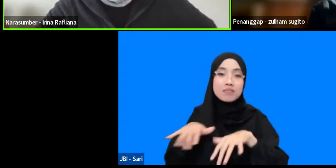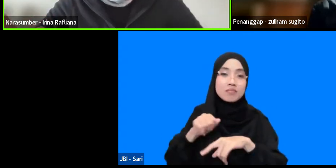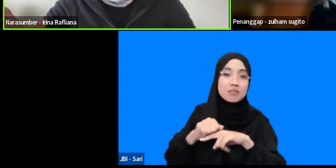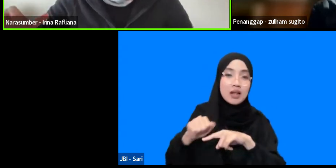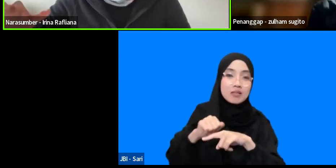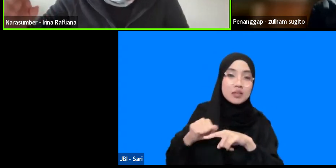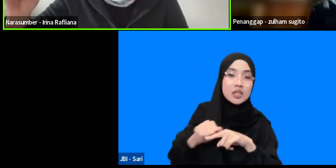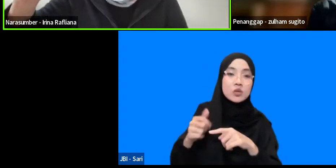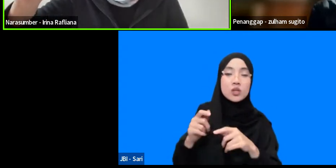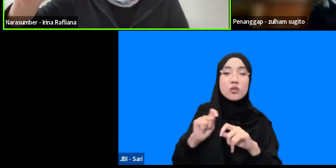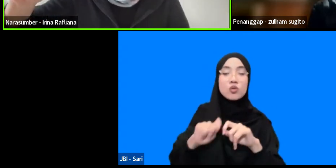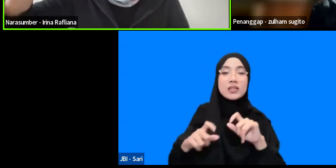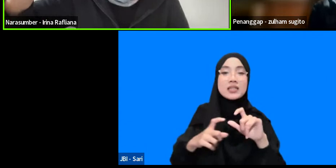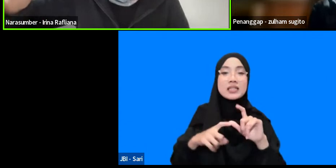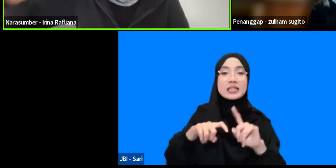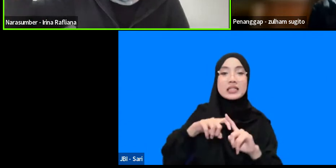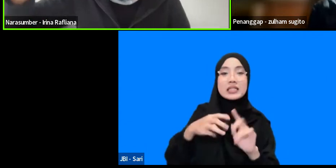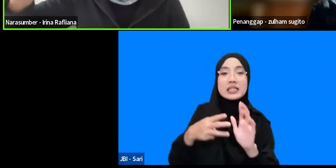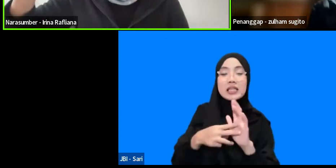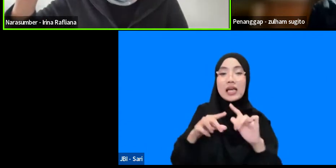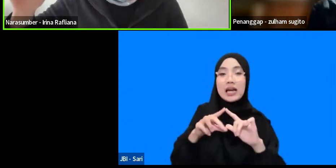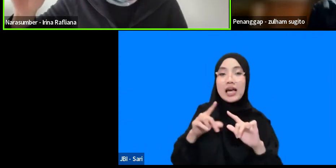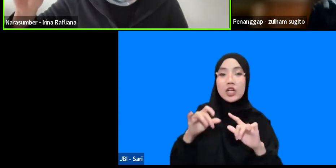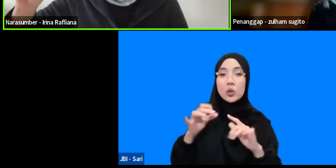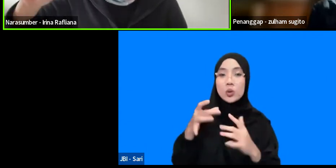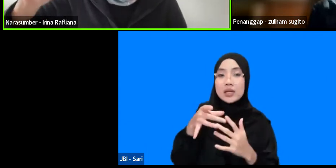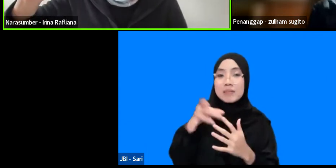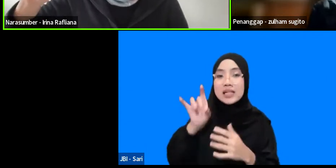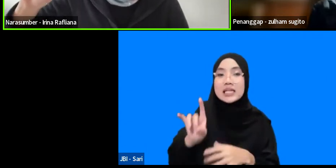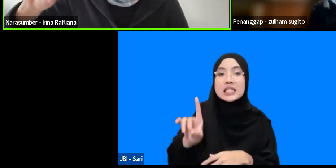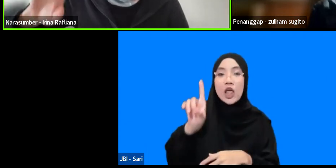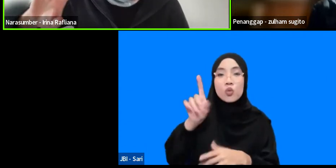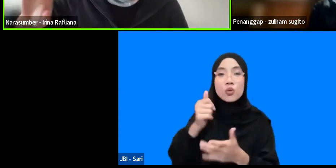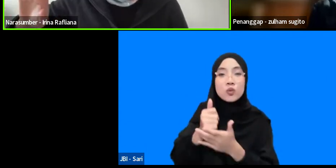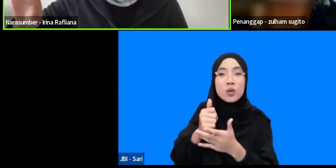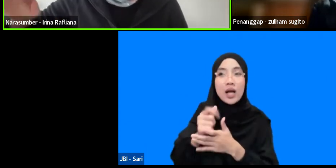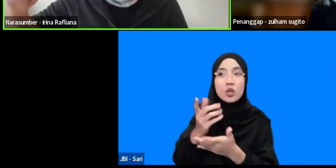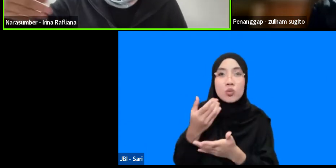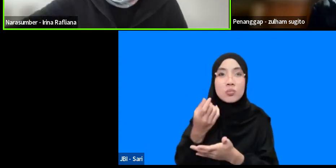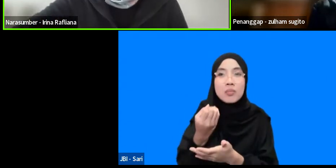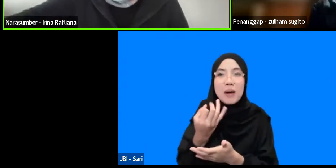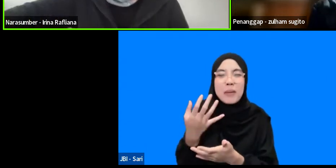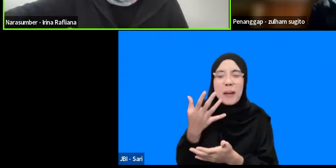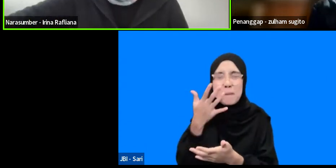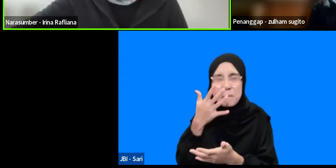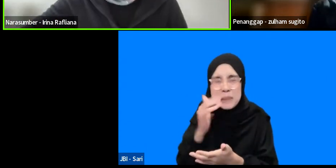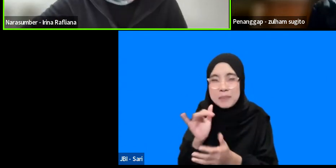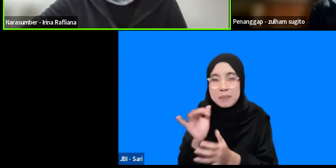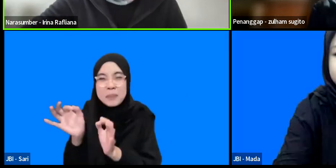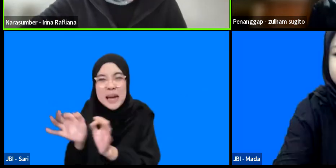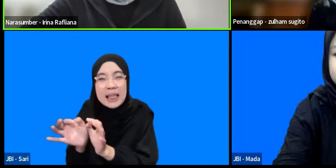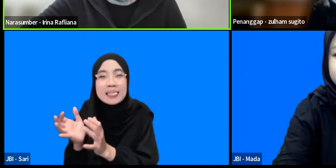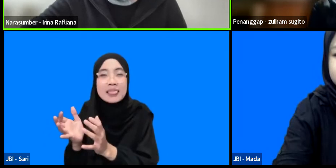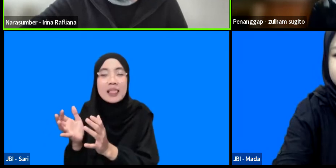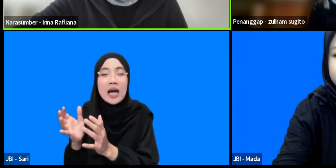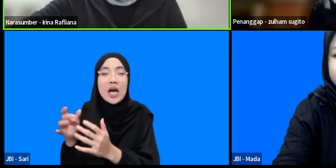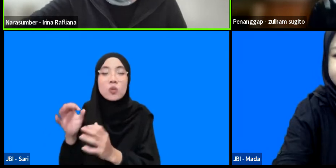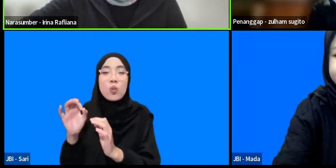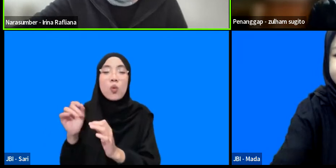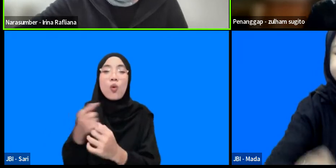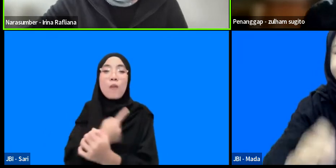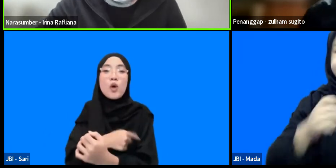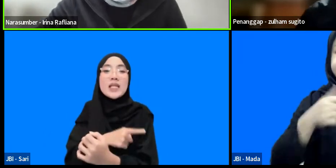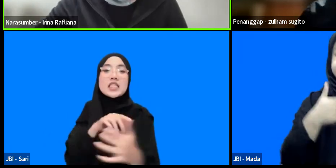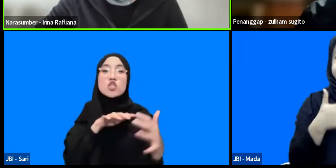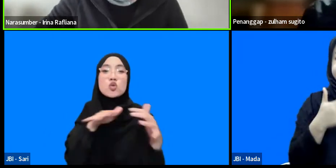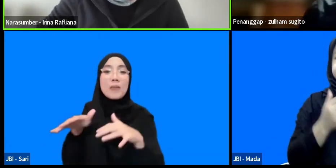sekenario kemudian itu dipilih satu yang paling dipilih beberapa yang paling mendekati kemudian itu yang disebut dengan potensi tsunami